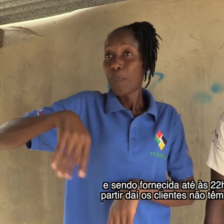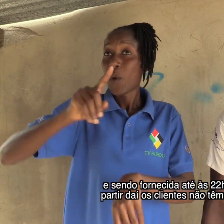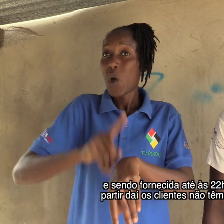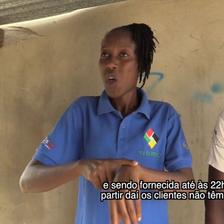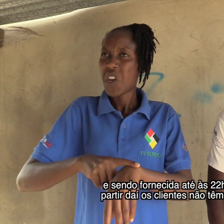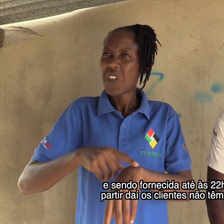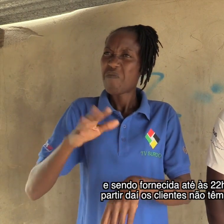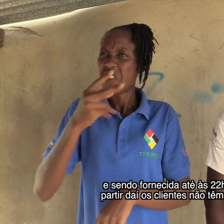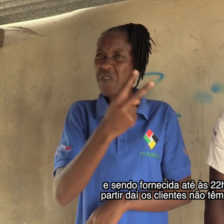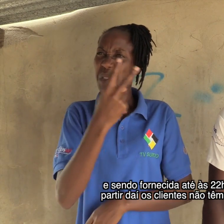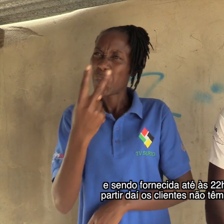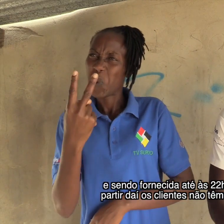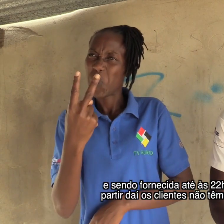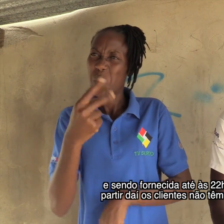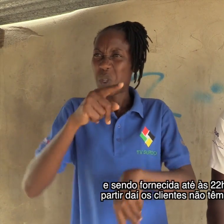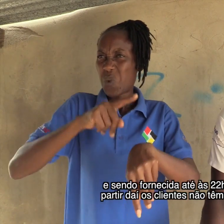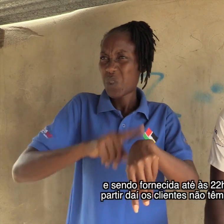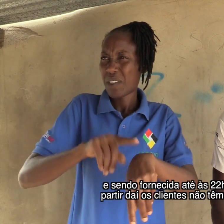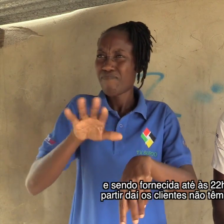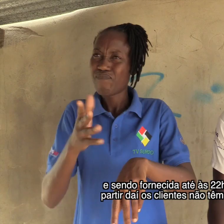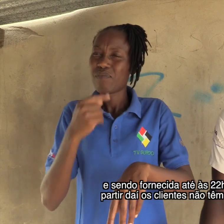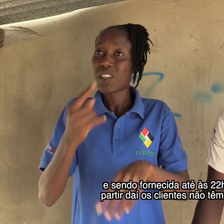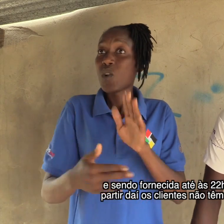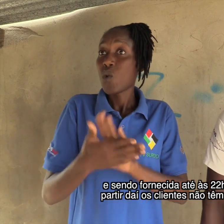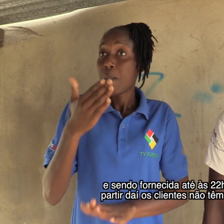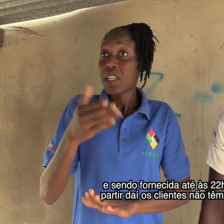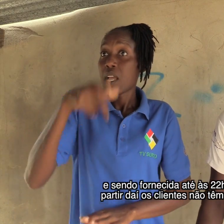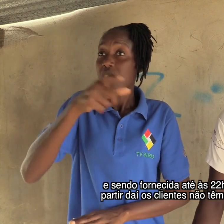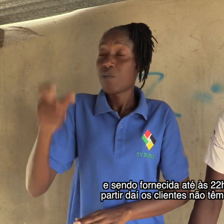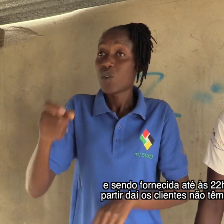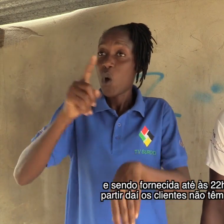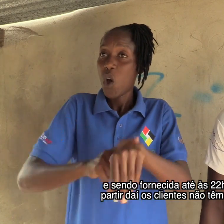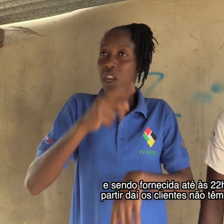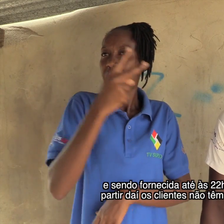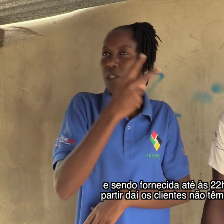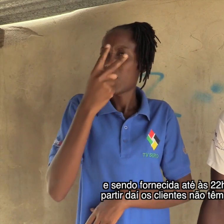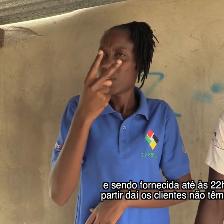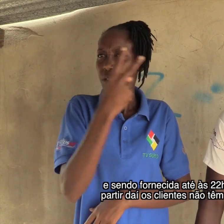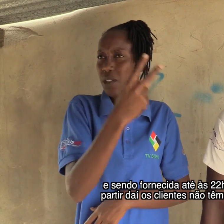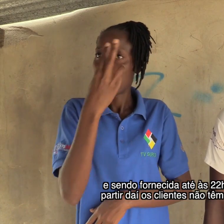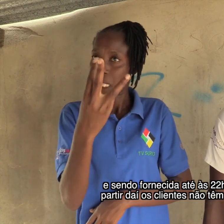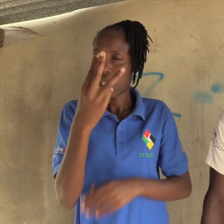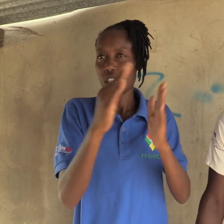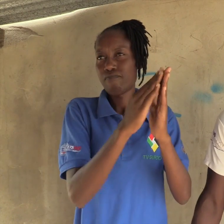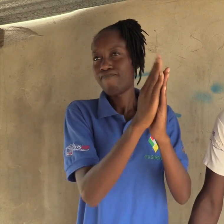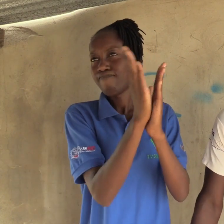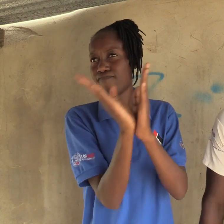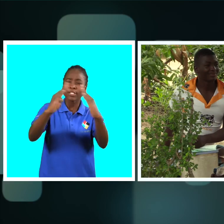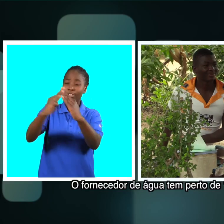É no tempo que os clientes já não têm água, das 23 até às 7. O